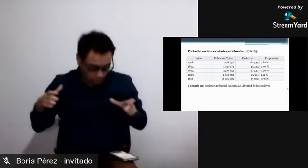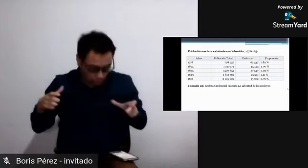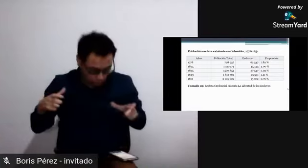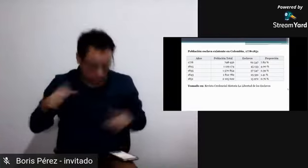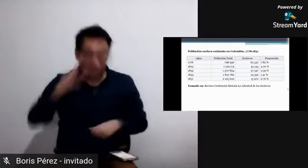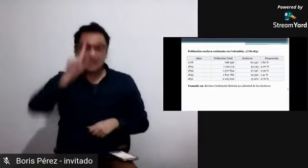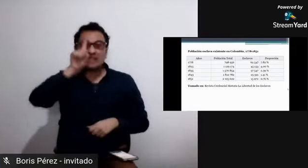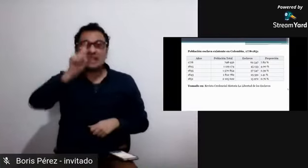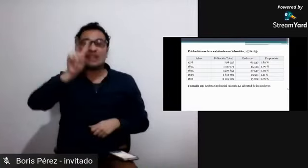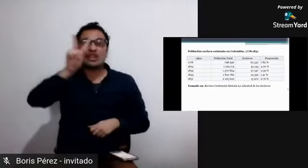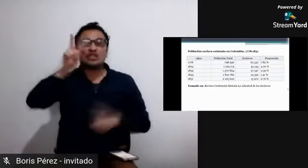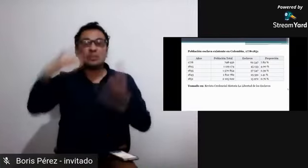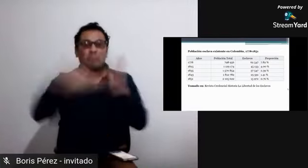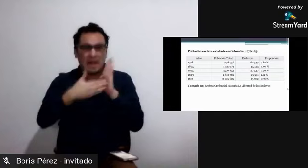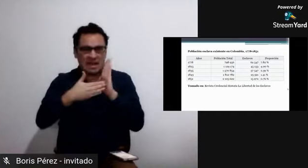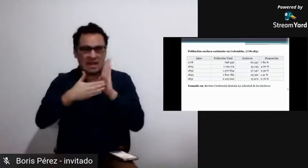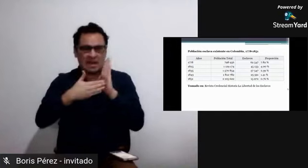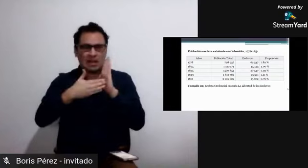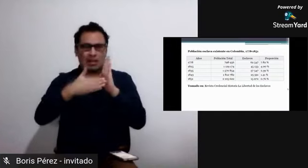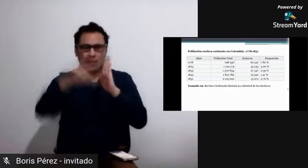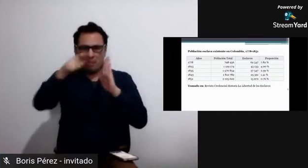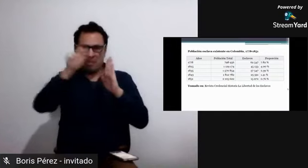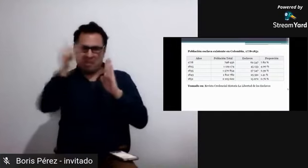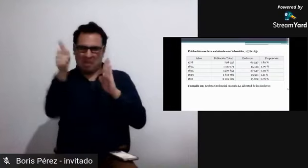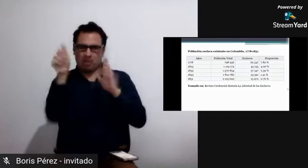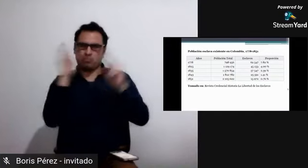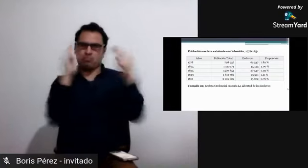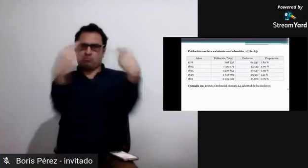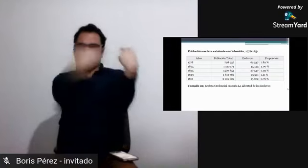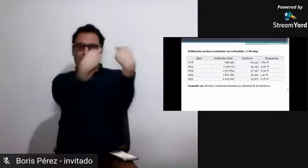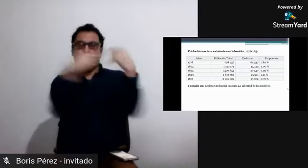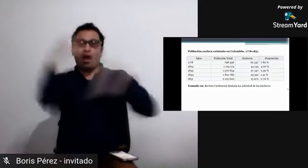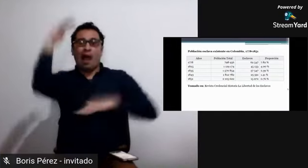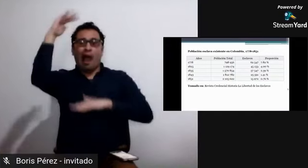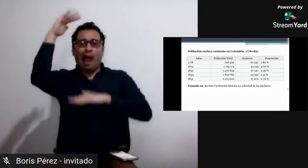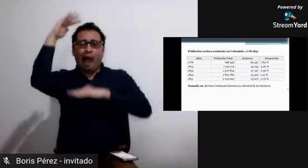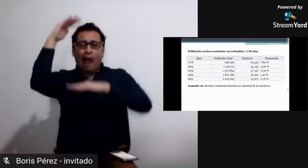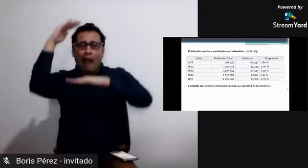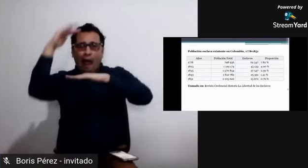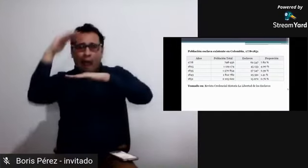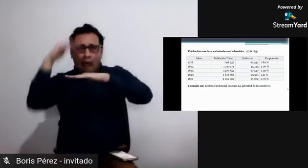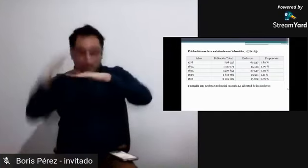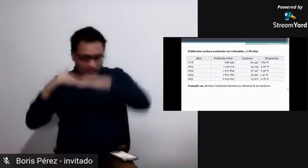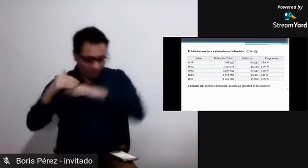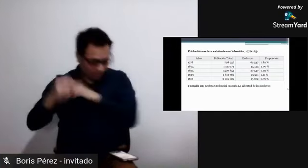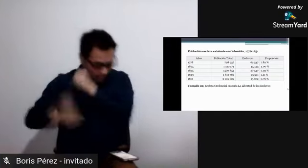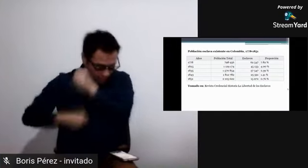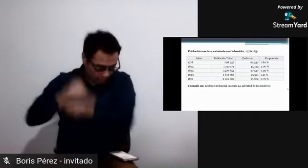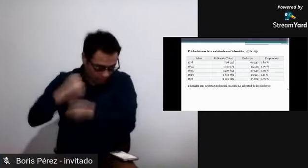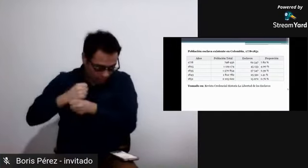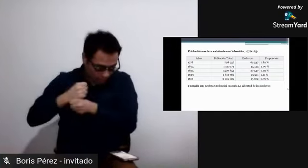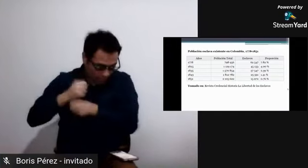Decimos entonces que estamos hablando de una población de